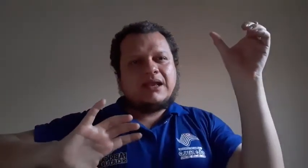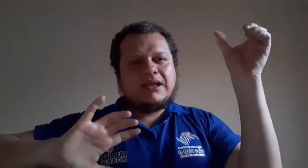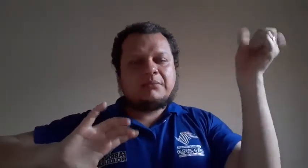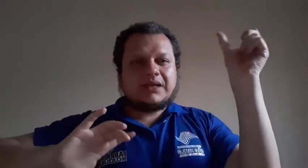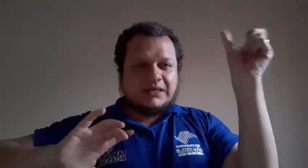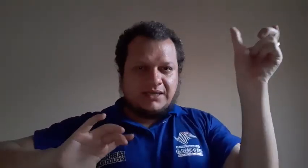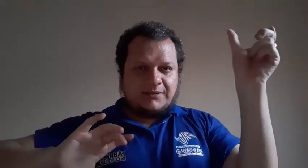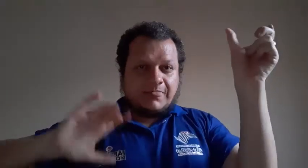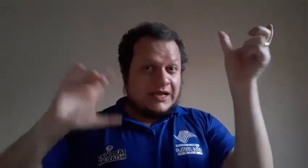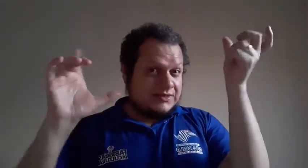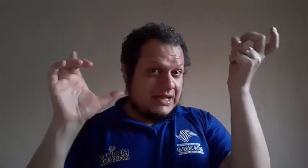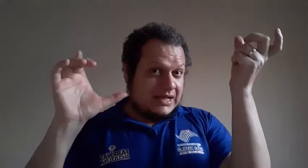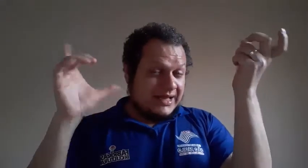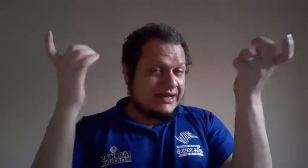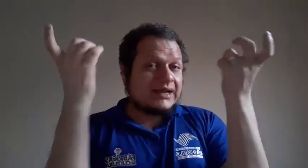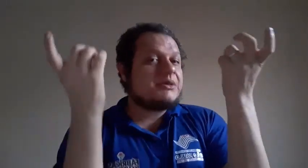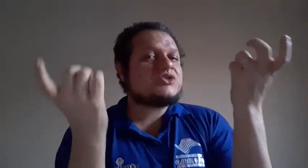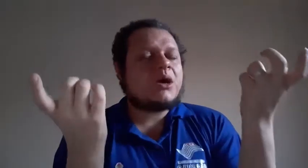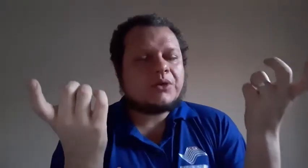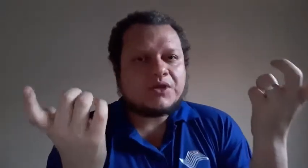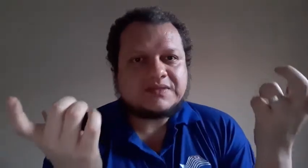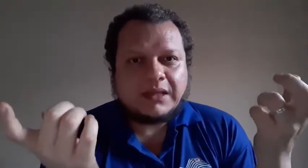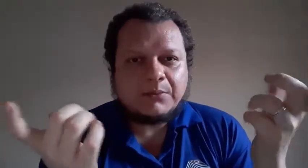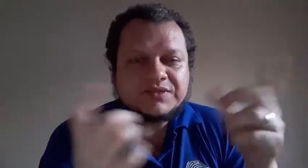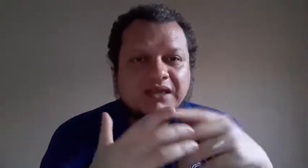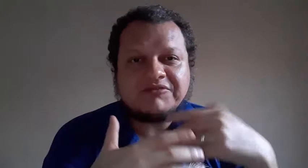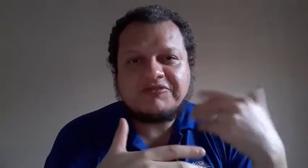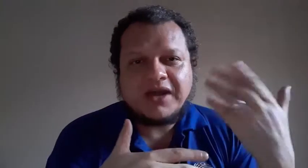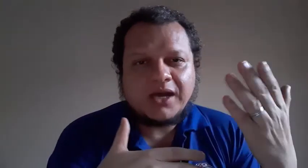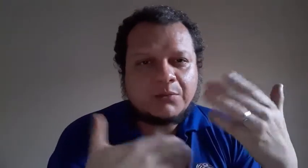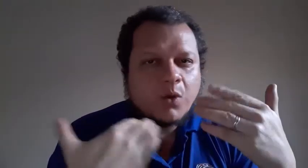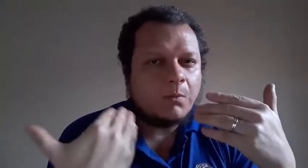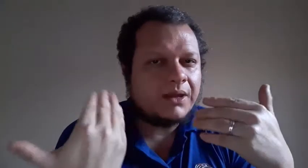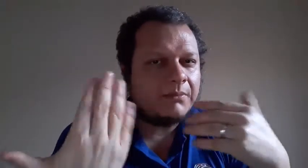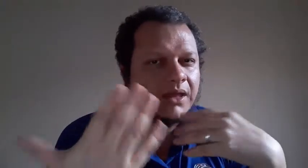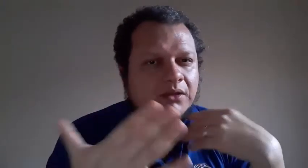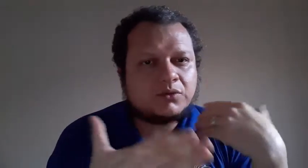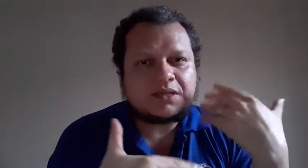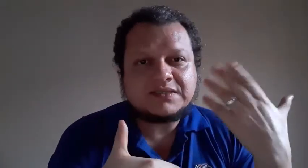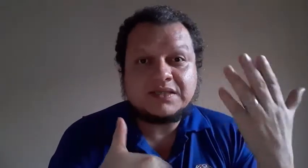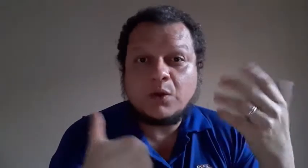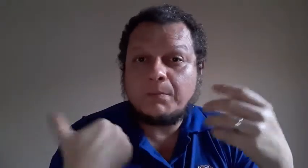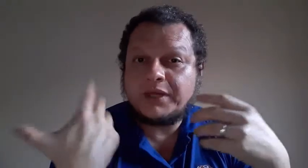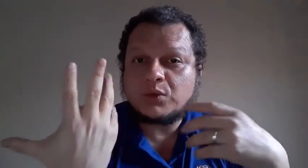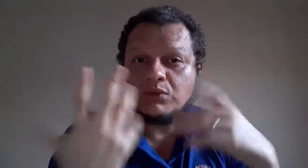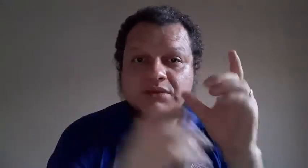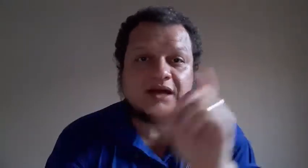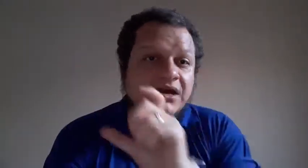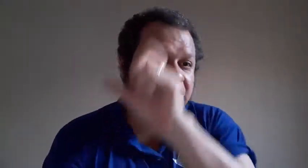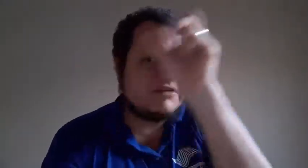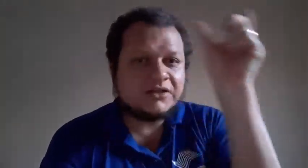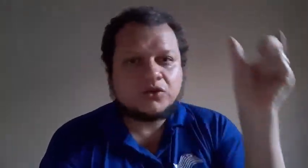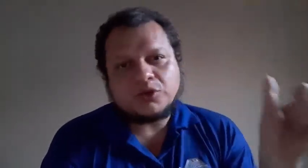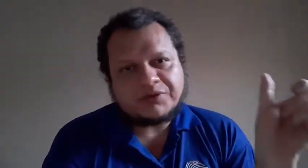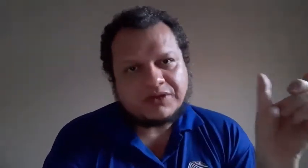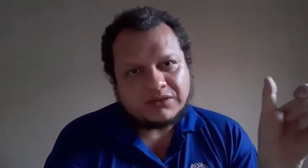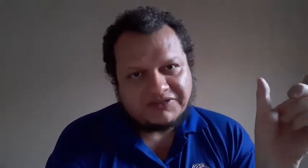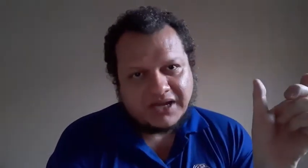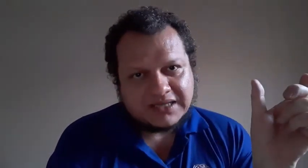Lembra que a regra gramatical que nós temos é que verbo, complemento, ação, pergunta, vai tudo para o final da frase.